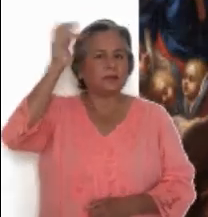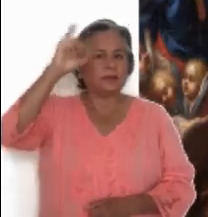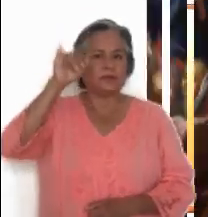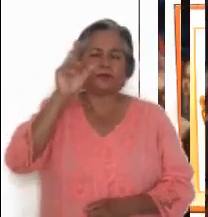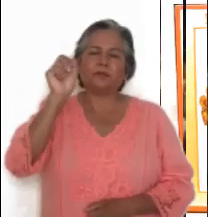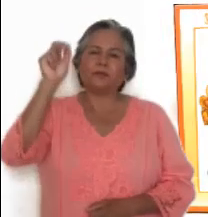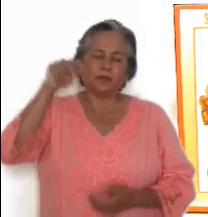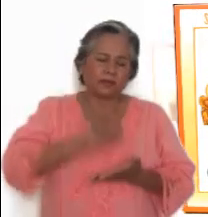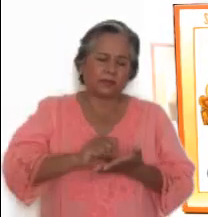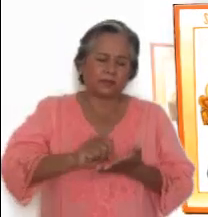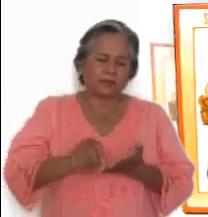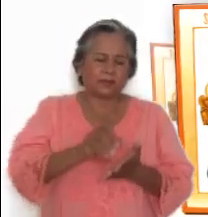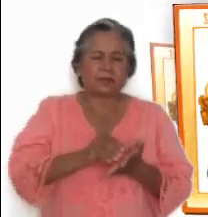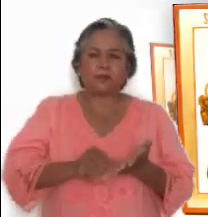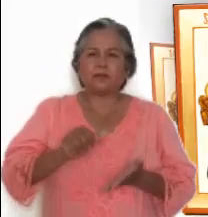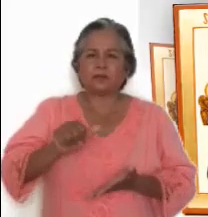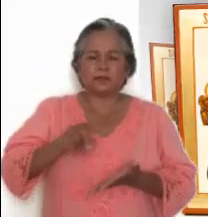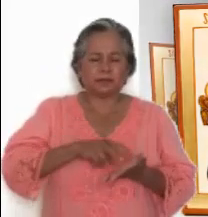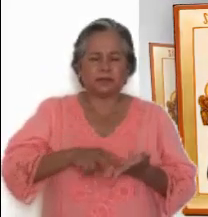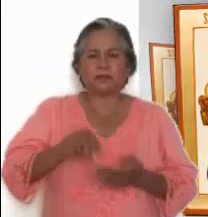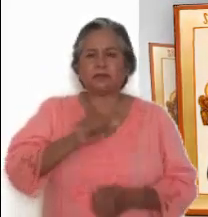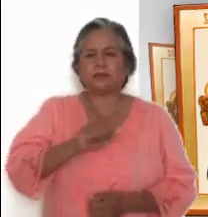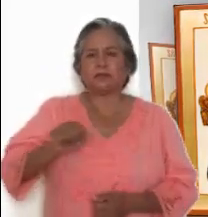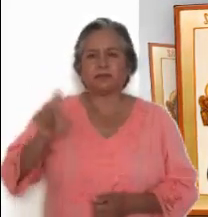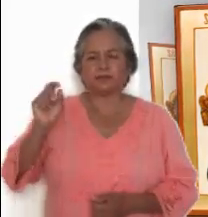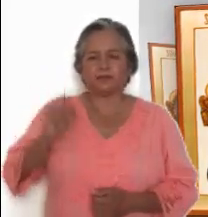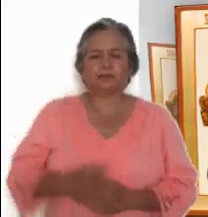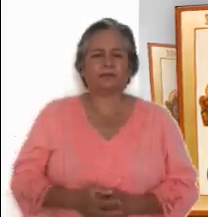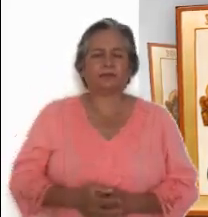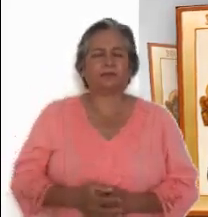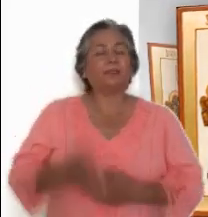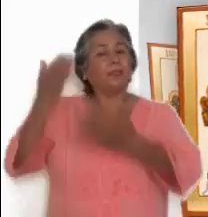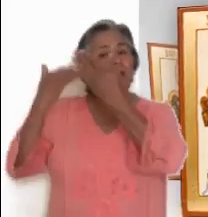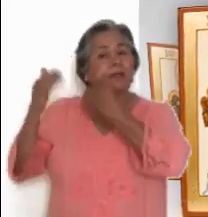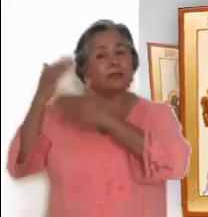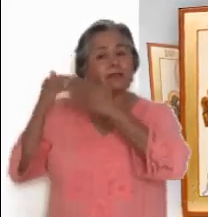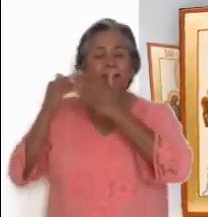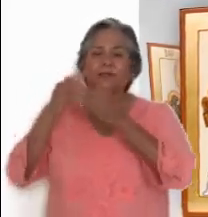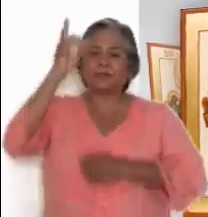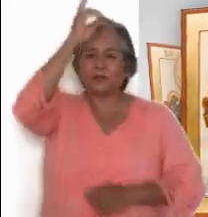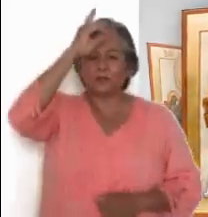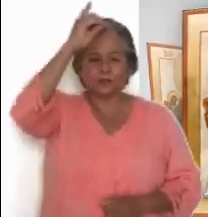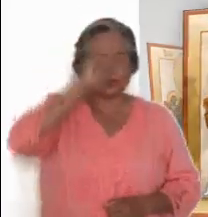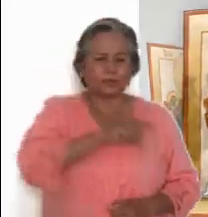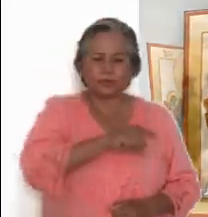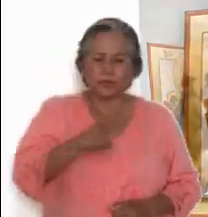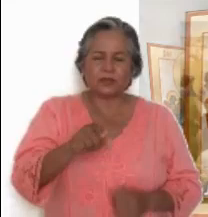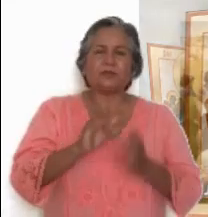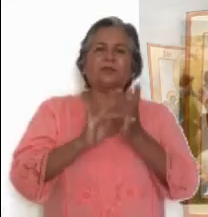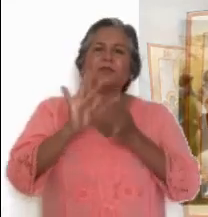16, versículos del 16 al 20. En aquel tiempo Jesús dijo a sus discípulos,